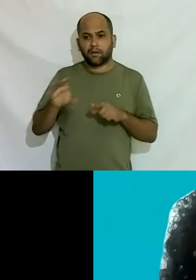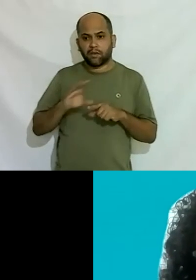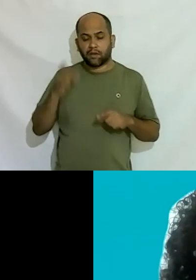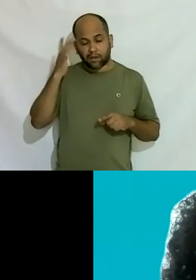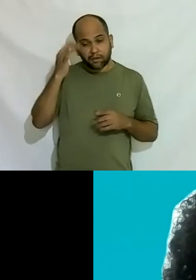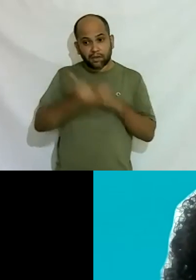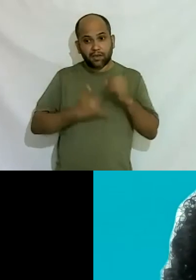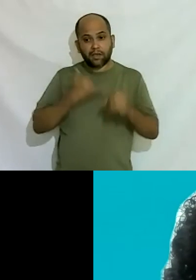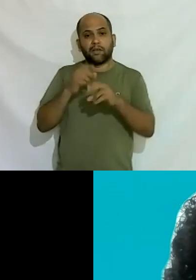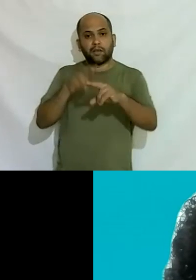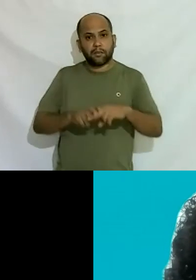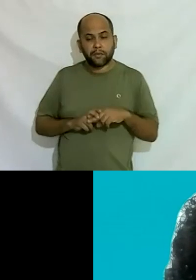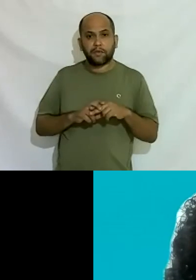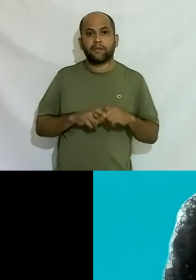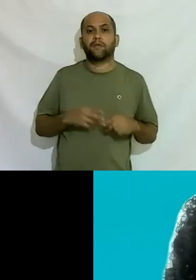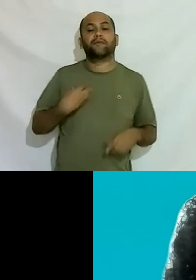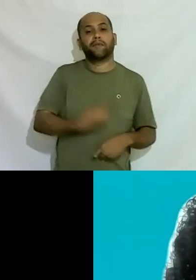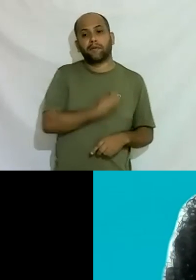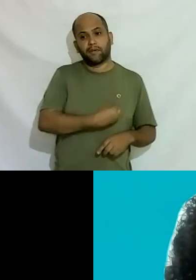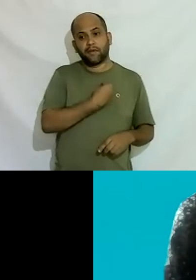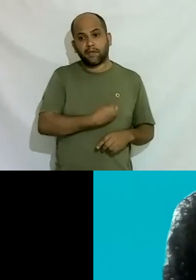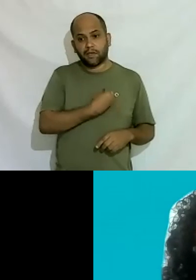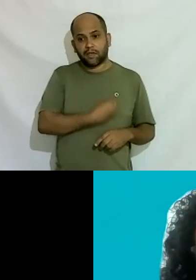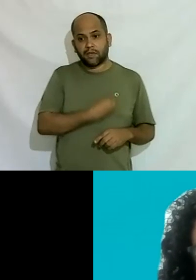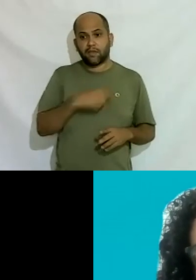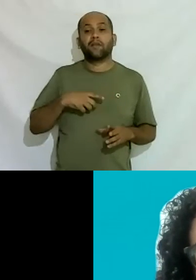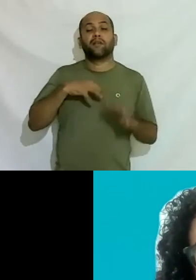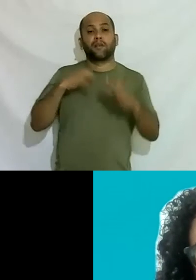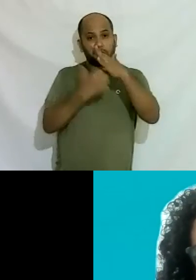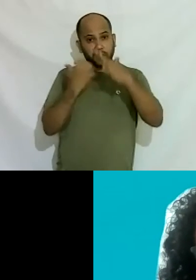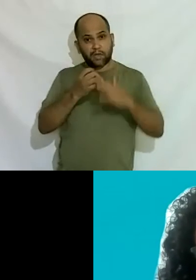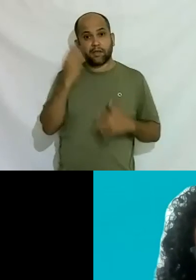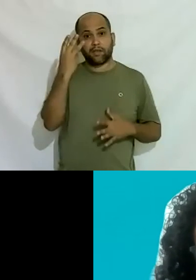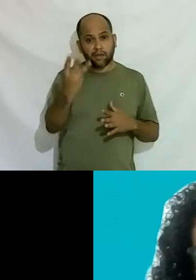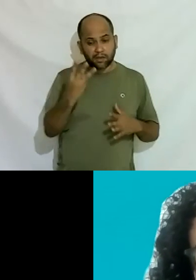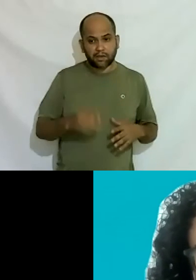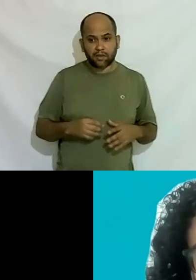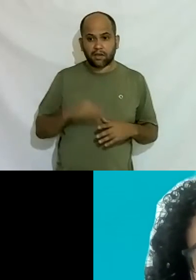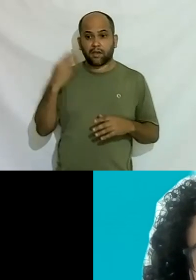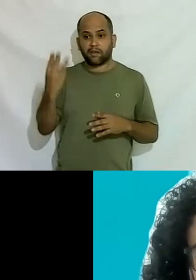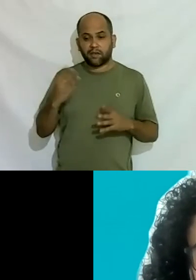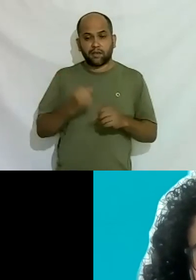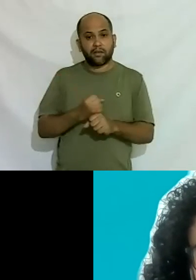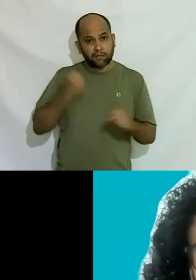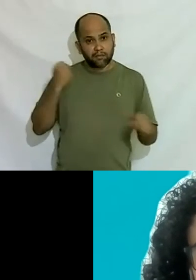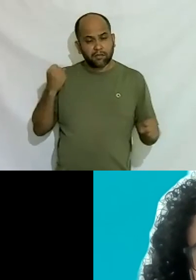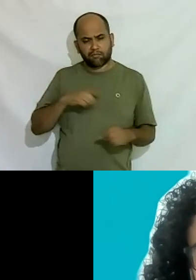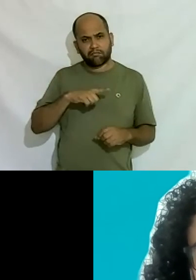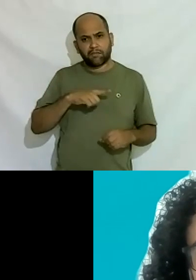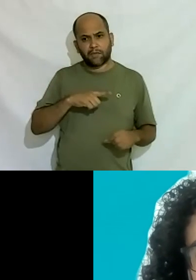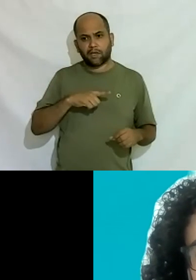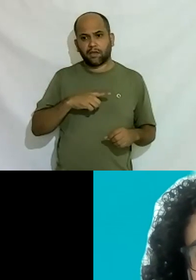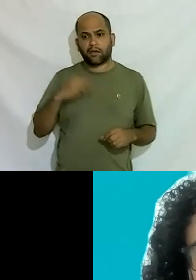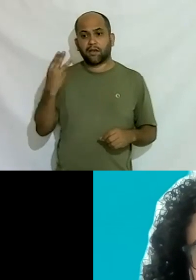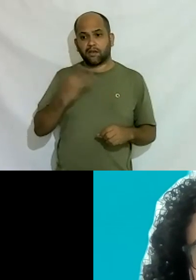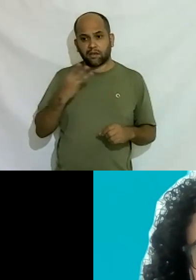é a razão da minha existência eu tenho três empresas duas empresas as três são grandes as três dão